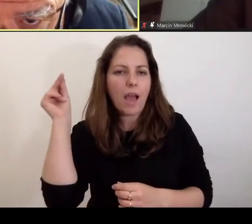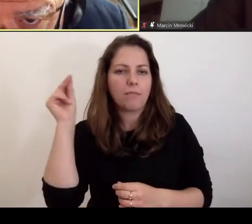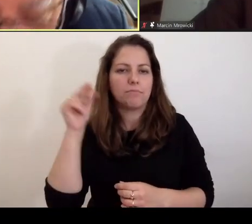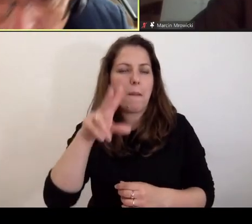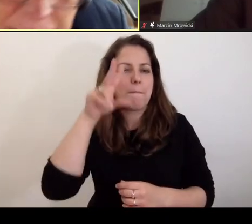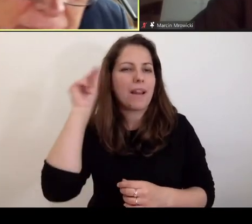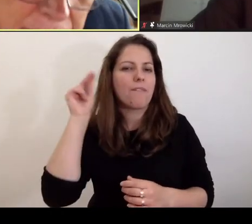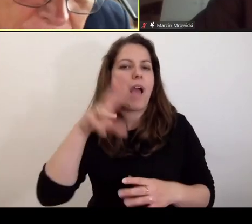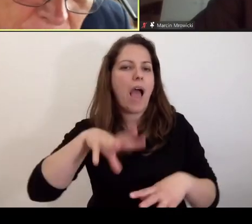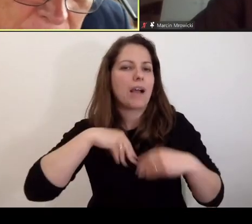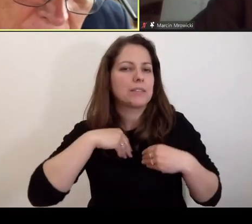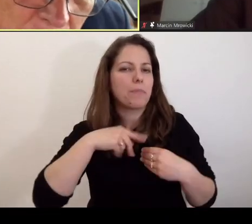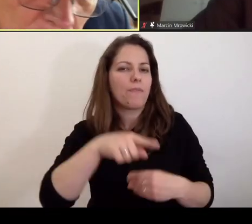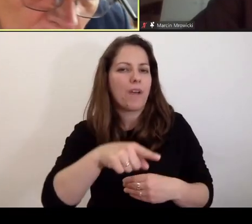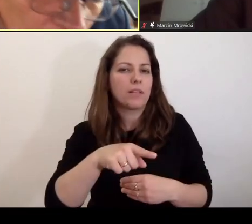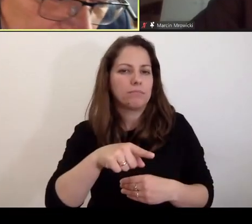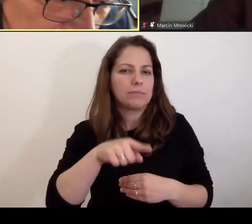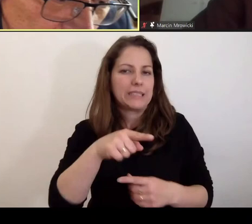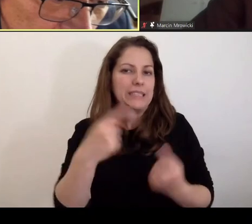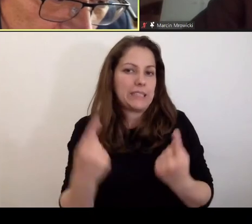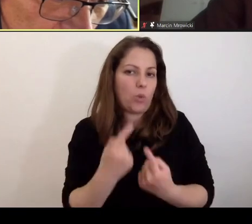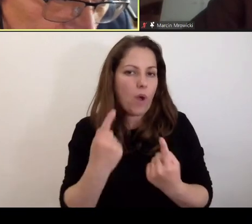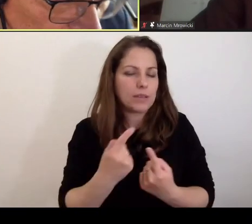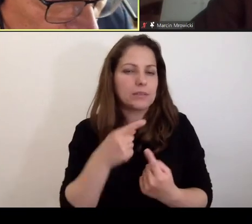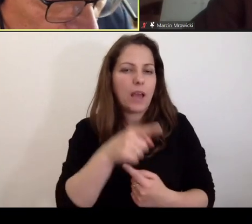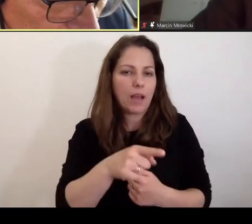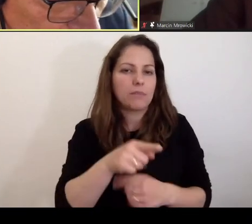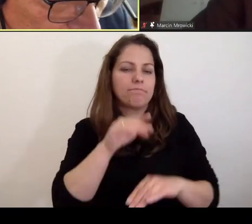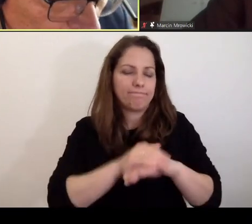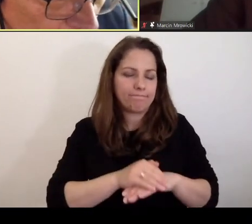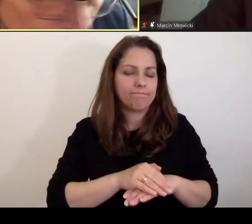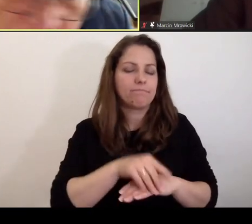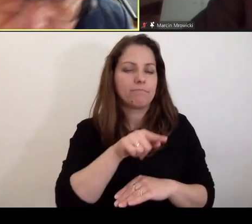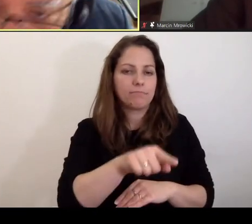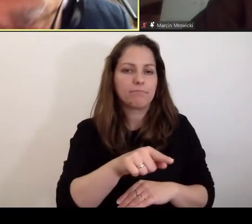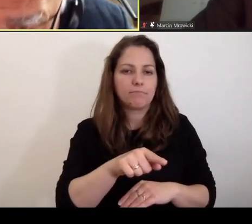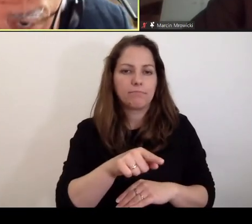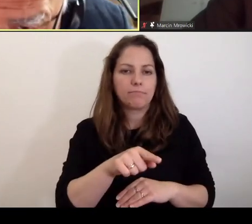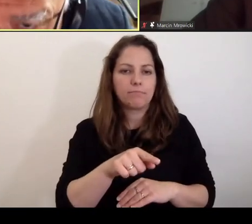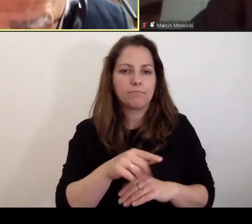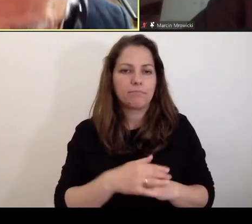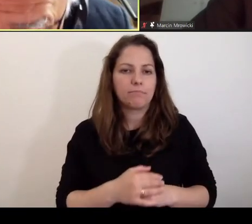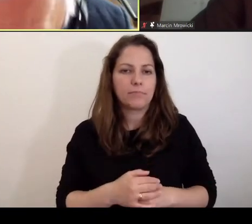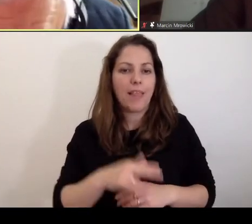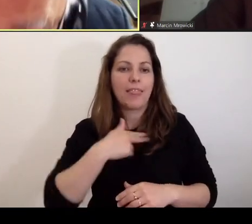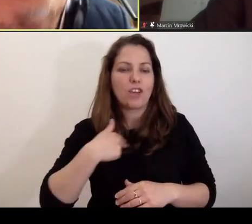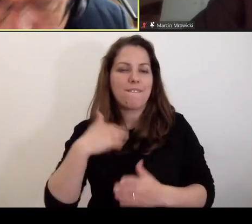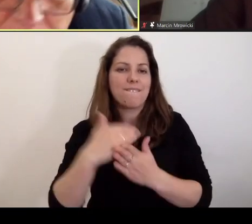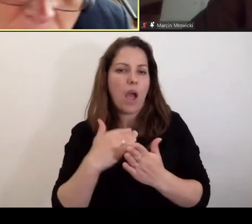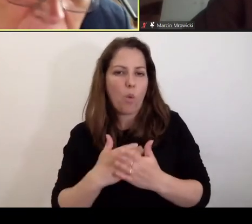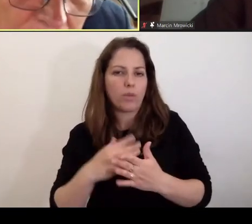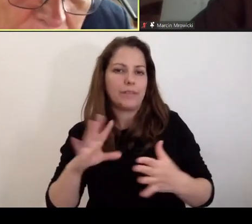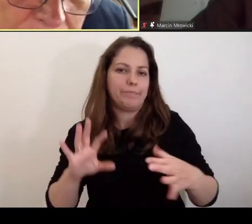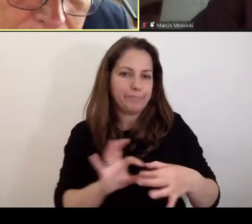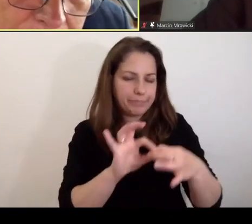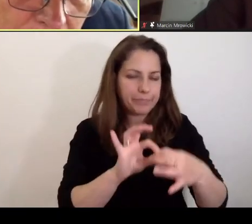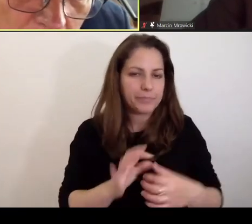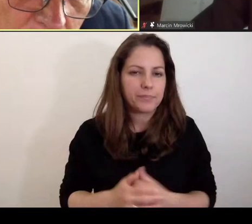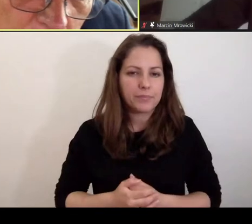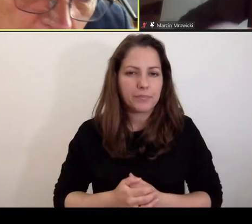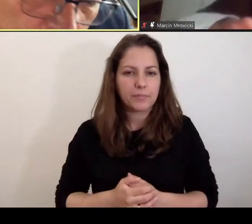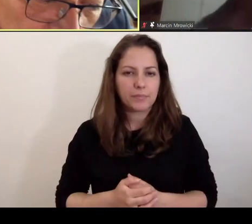Belgowie akceptowali taką sytuację i godzili się na to, aby wypełniać nasze warunki, czyli jakby warunki, które my nakładamy,